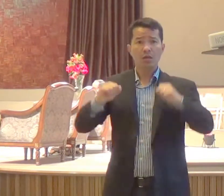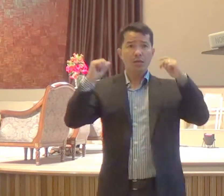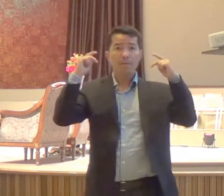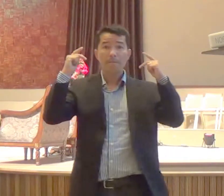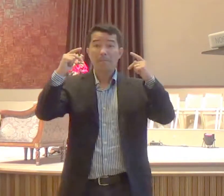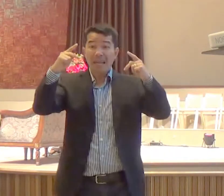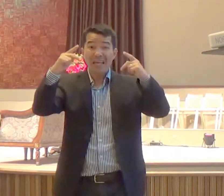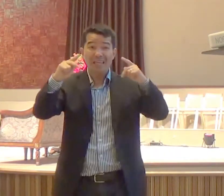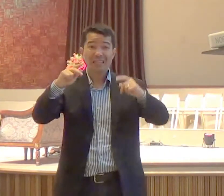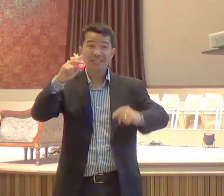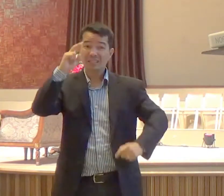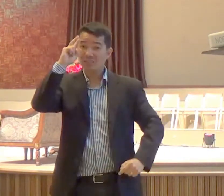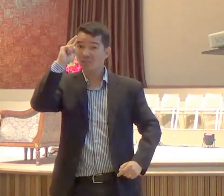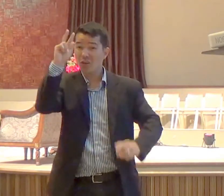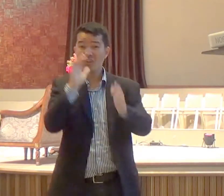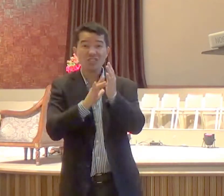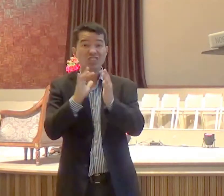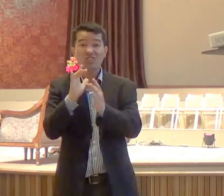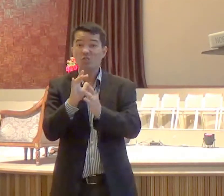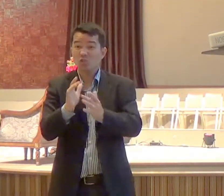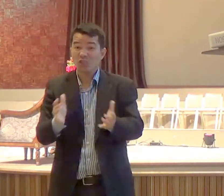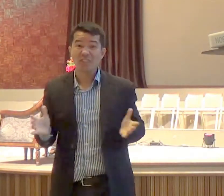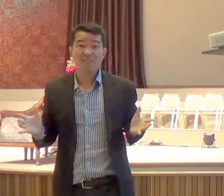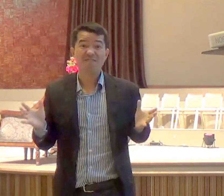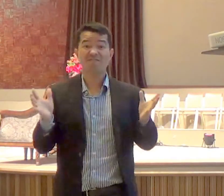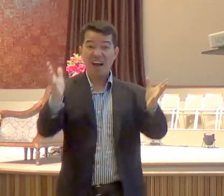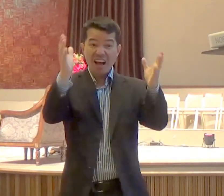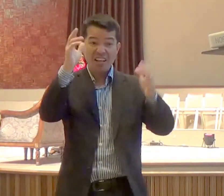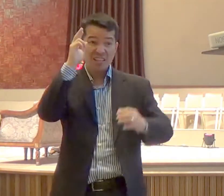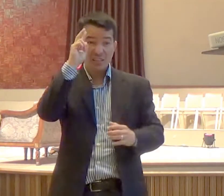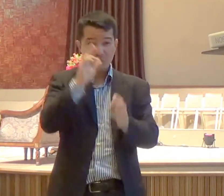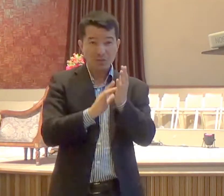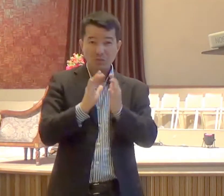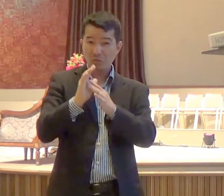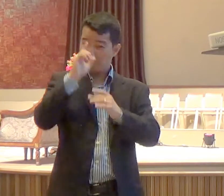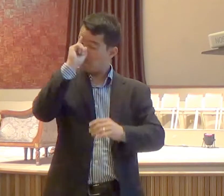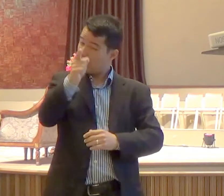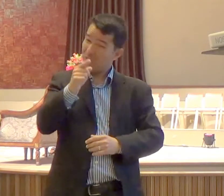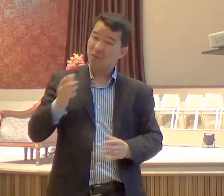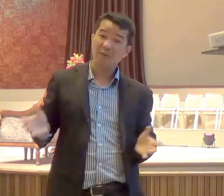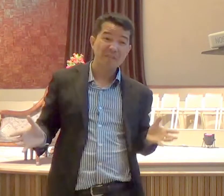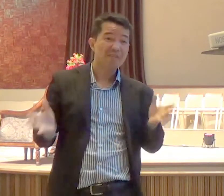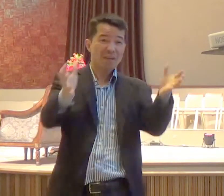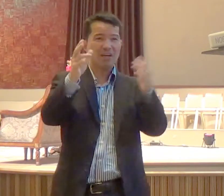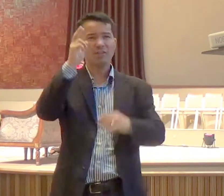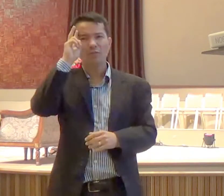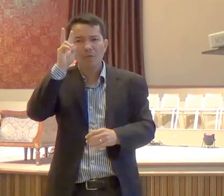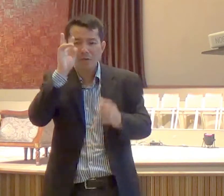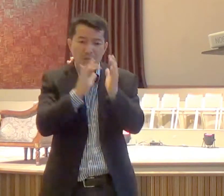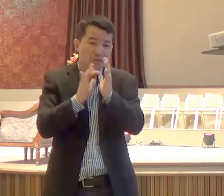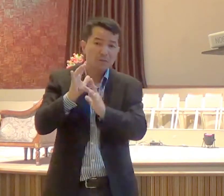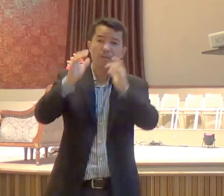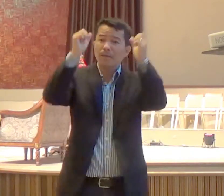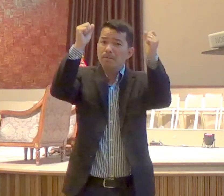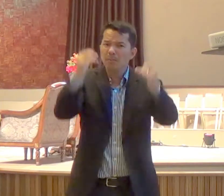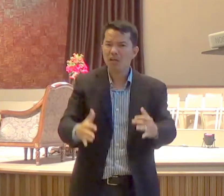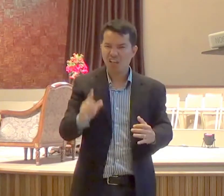e ide por todo mundo e pregai o Evangelho, não é para pregar a igreja, não é para pregar a sua